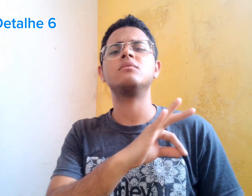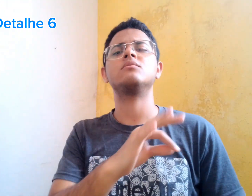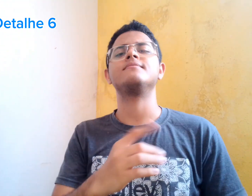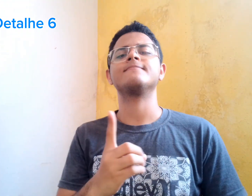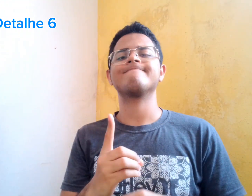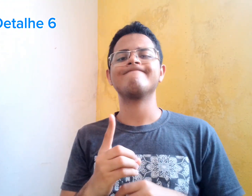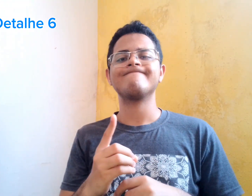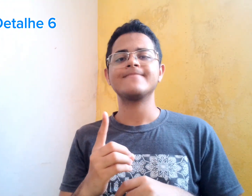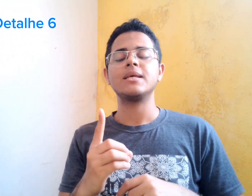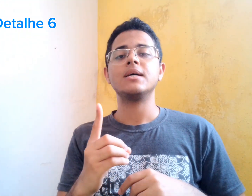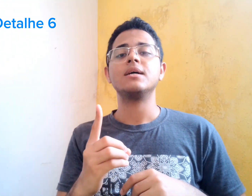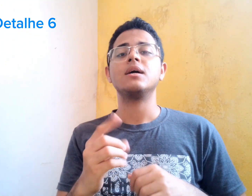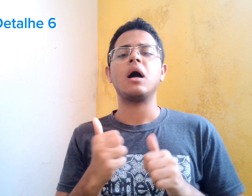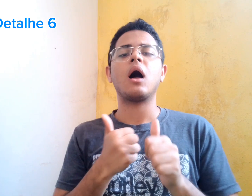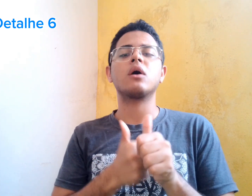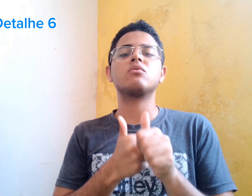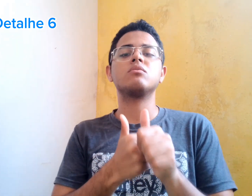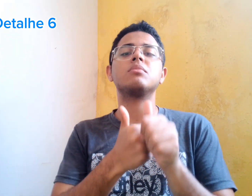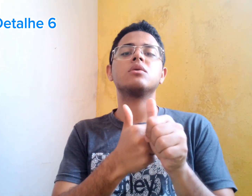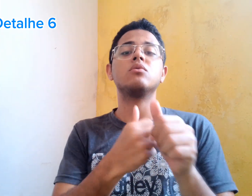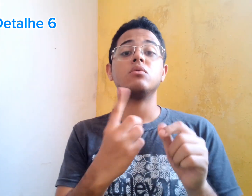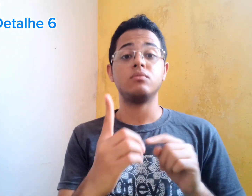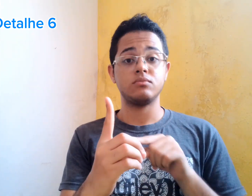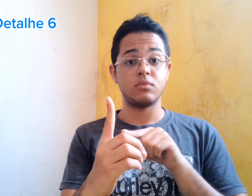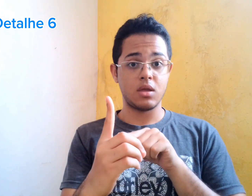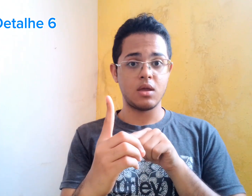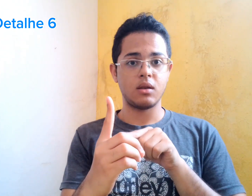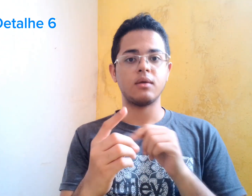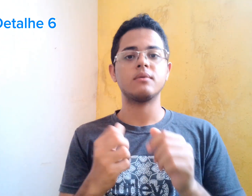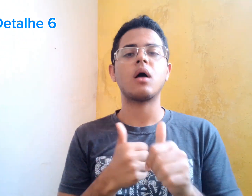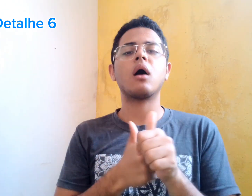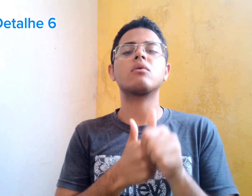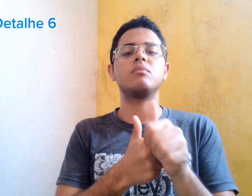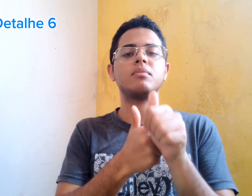Buscando onde é que ele estava. Então, foi um momento que... Um policial...